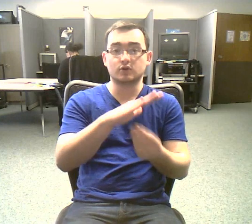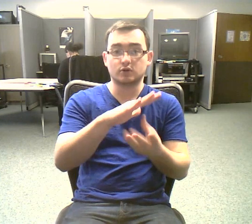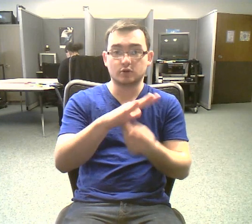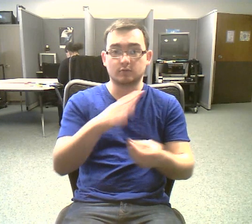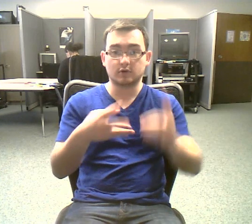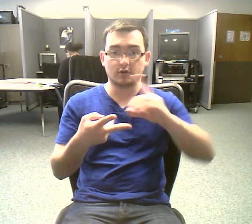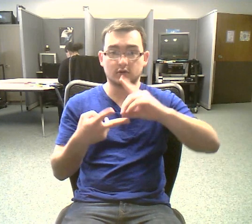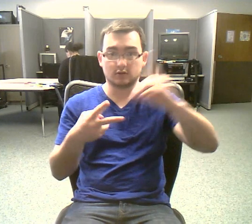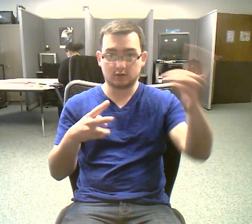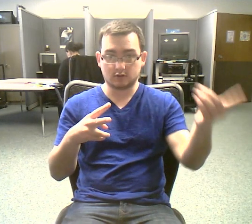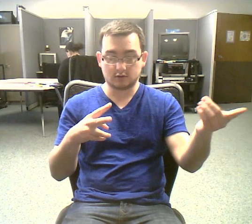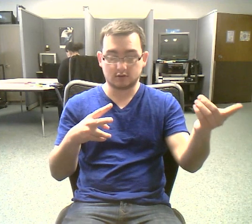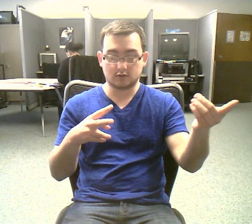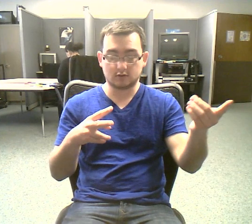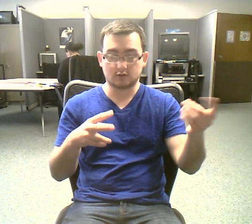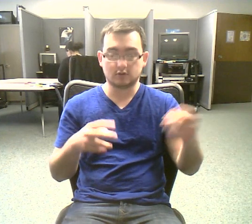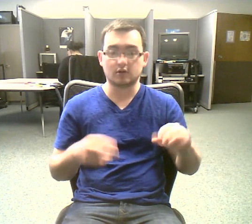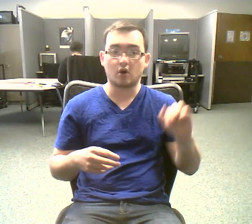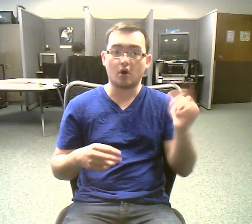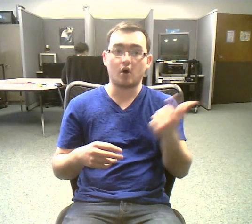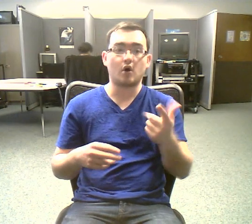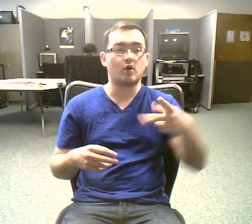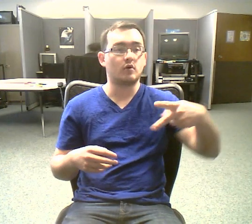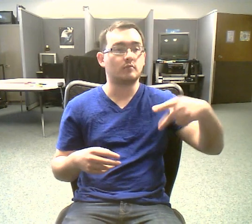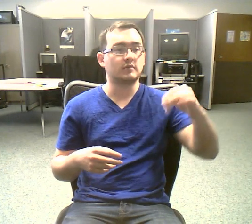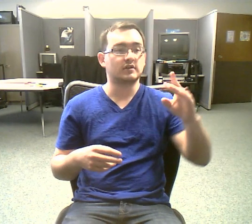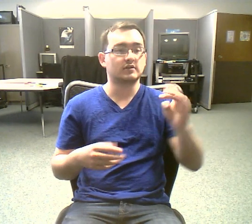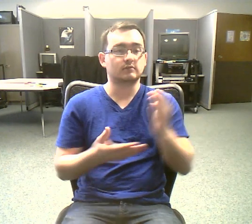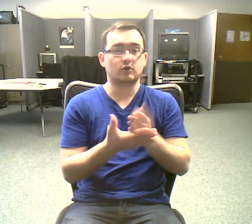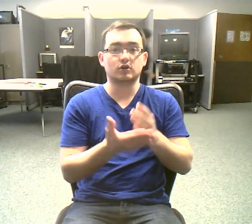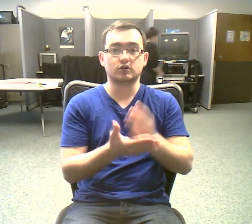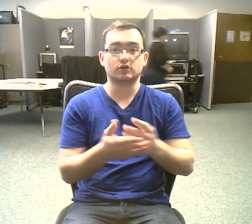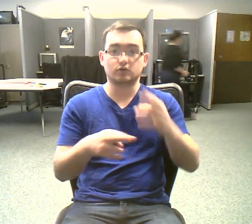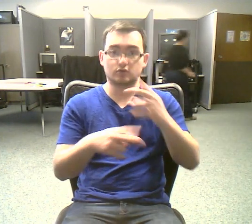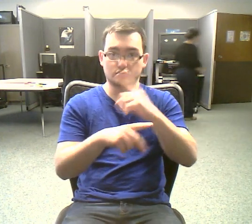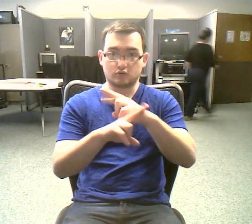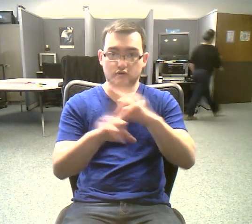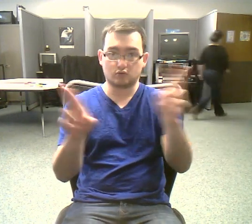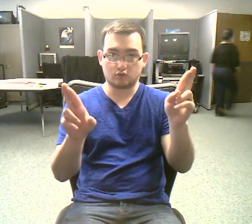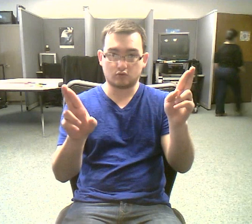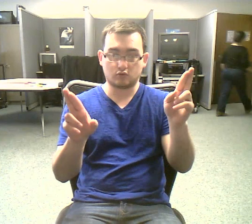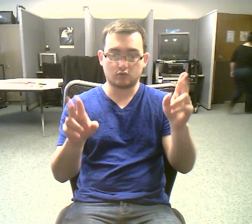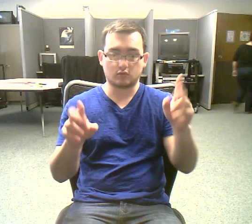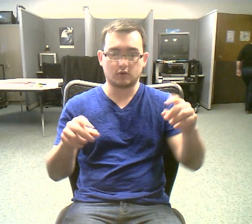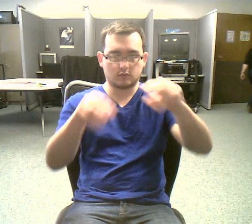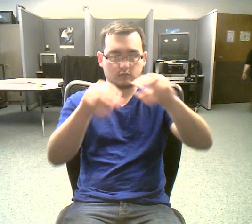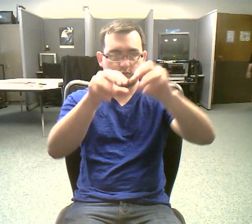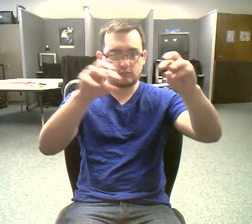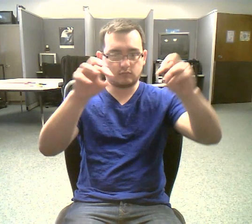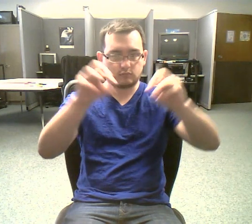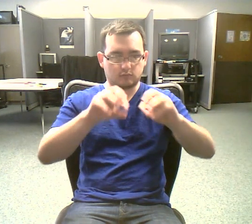certain pieces in the right position. And generally, it prepares the cell for the process of